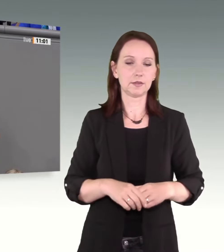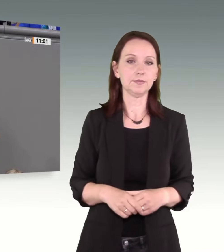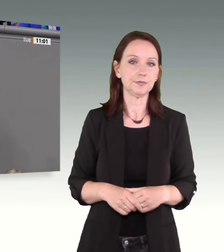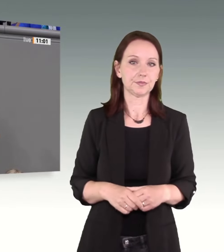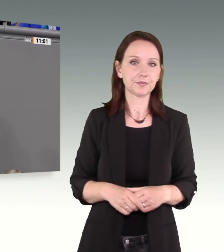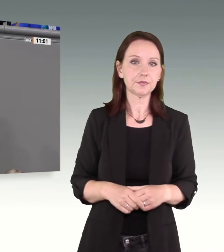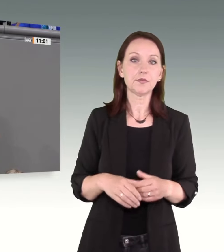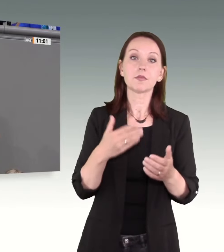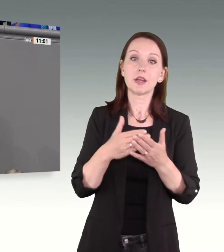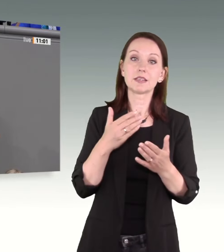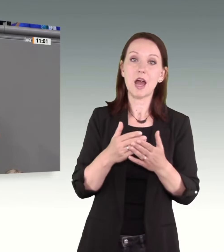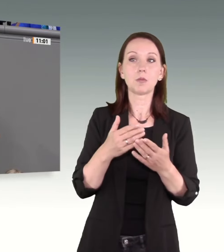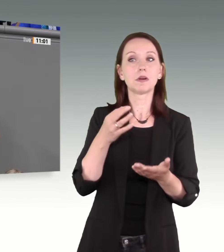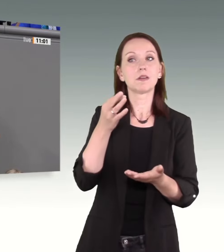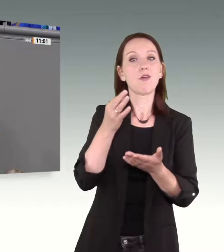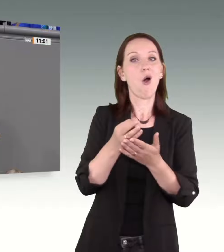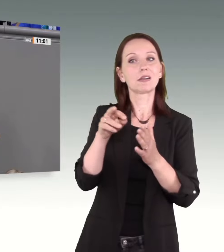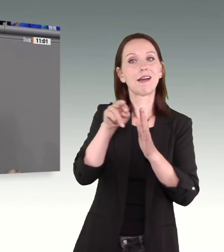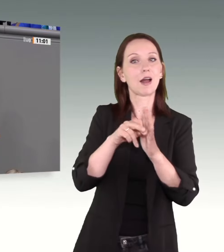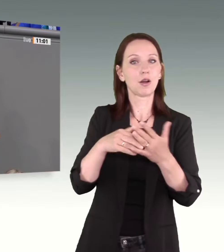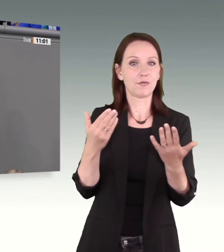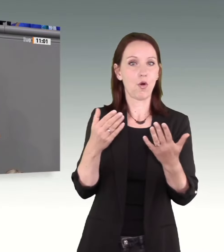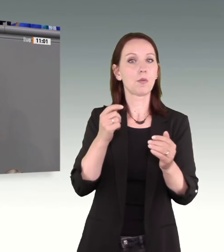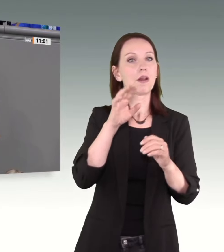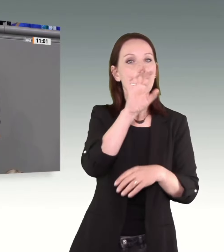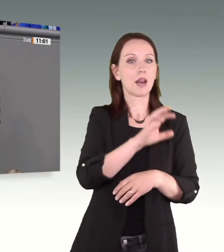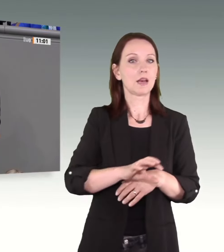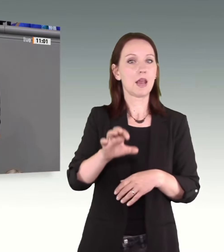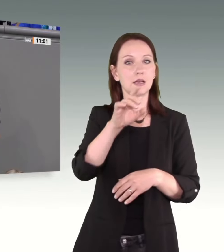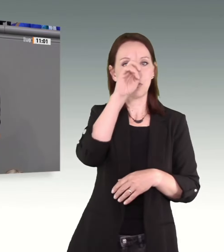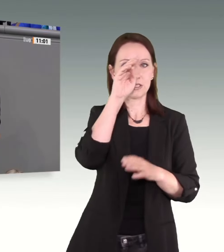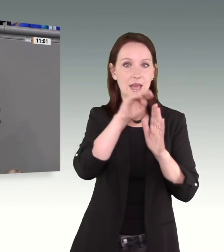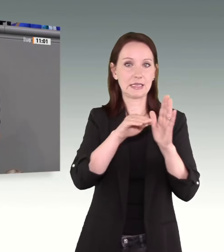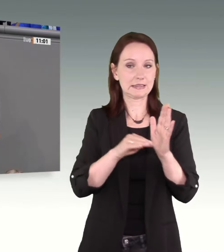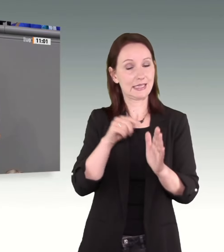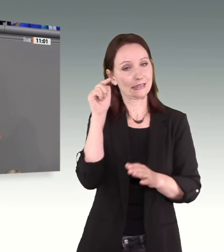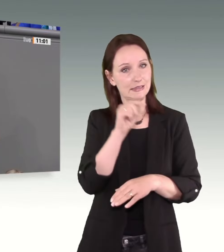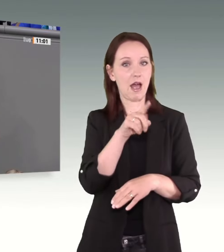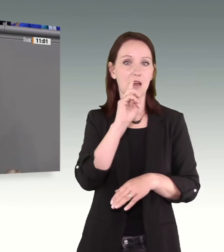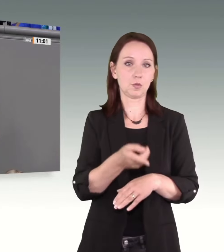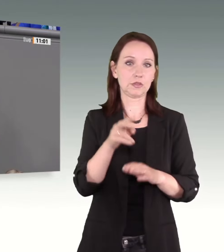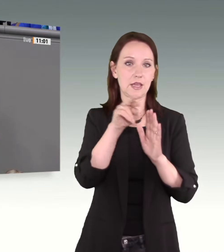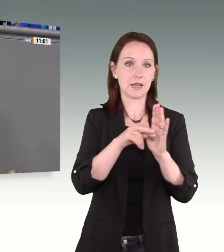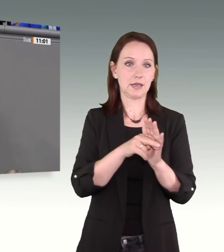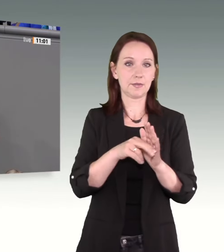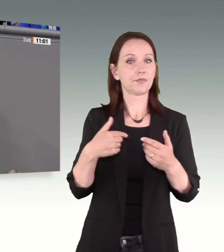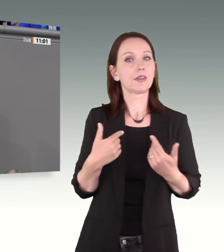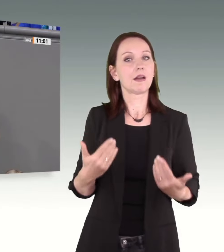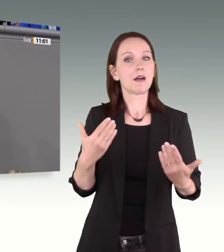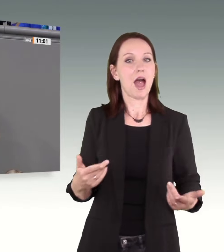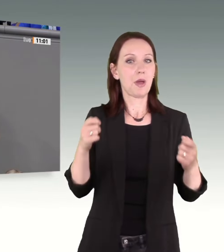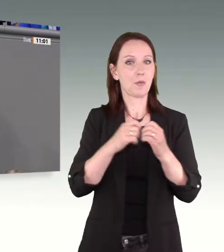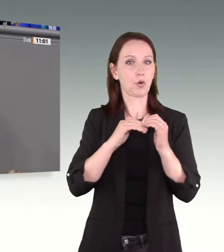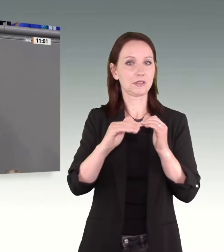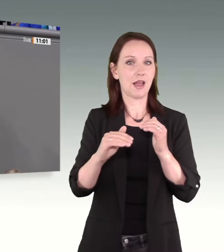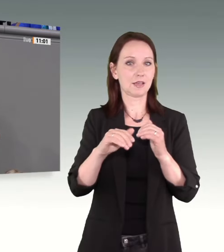Regelungsort auch die Polizeigesetze der Länder. In meinem Heimatbundesland, NRW, haben wir, werte Kolleginnen und